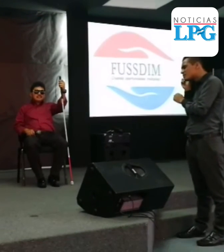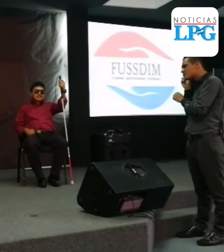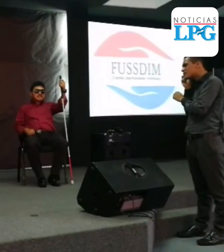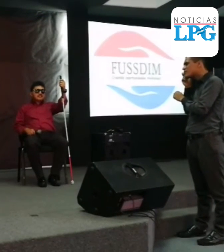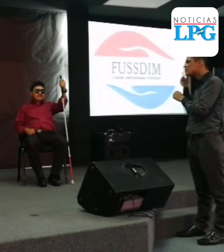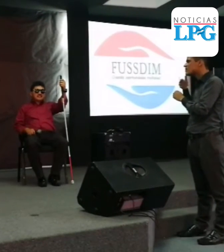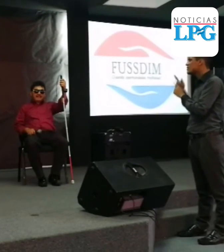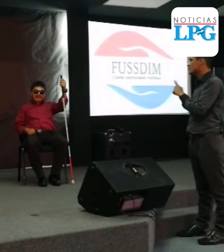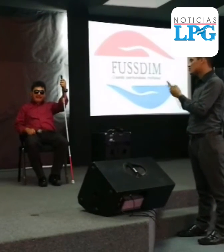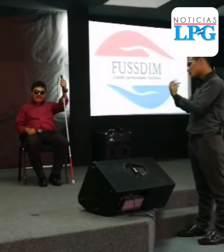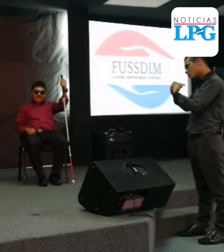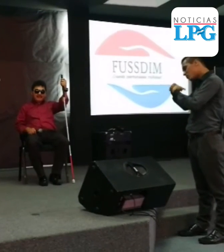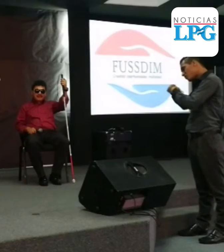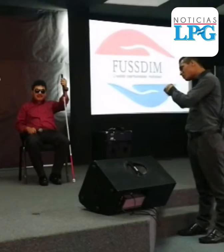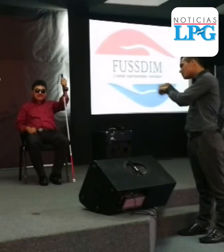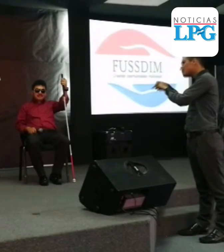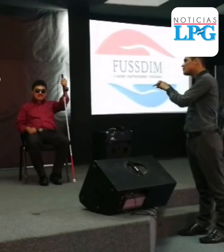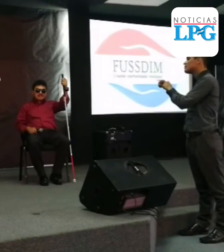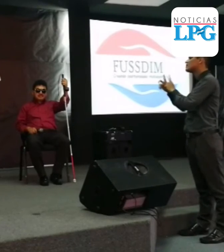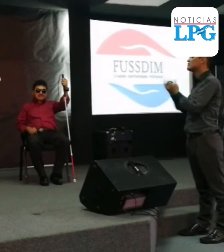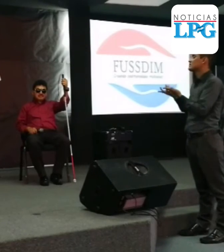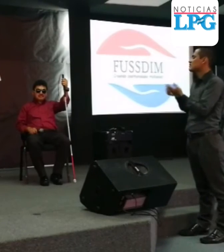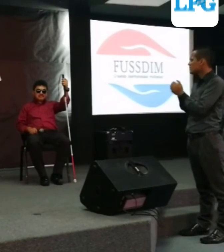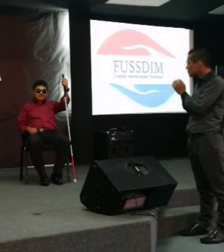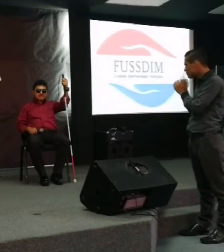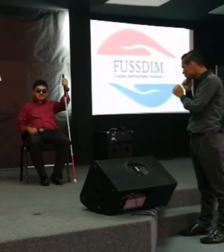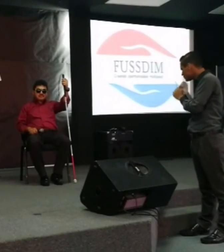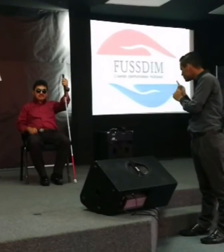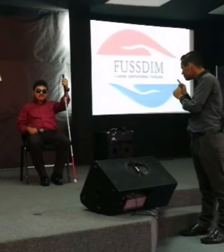Susana Peñate. Para laprensagrafica